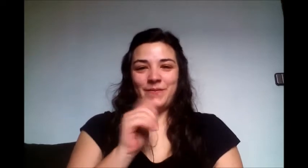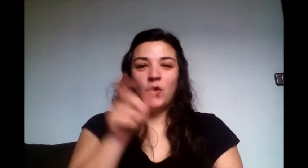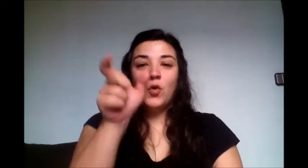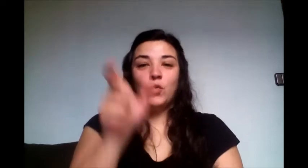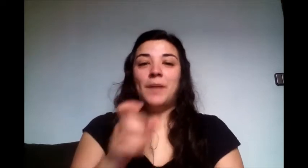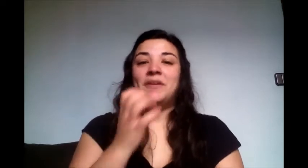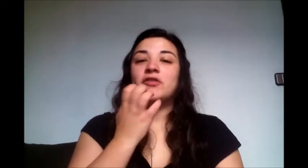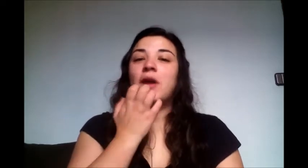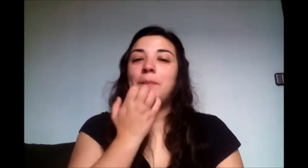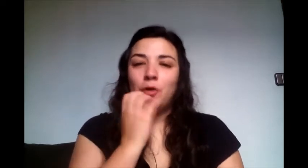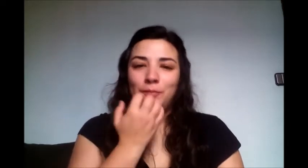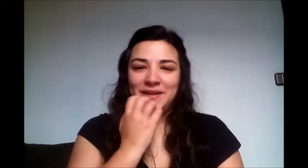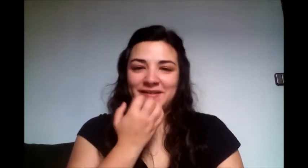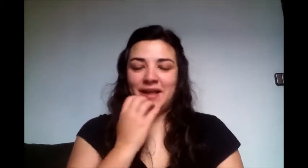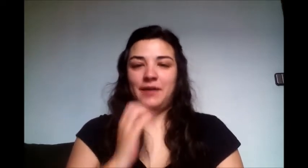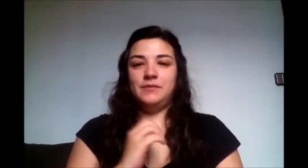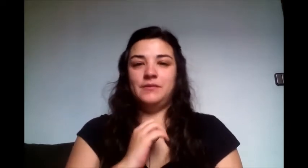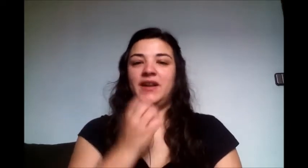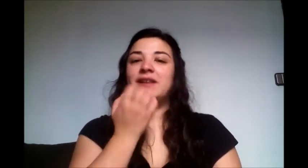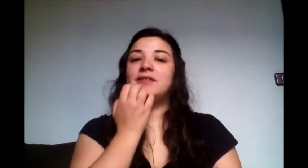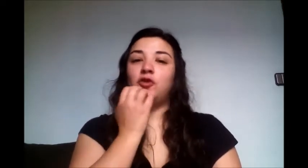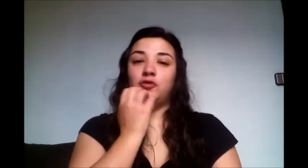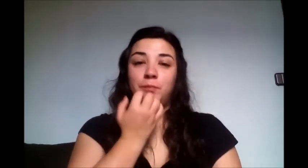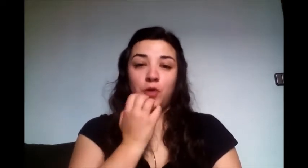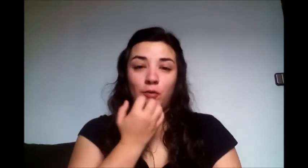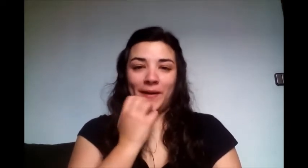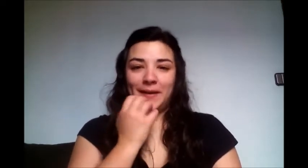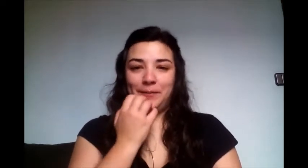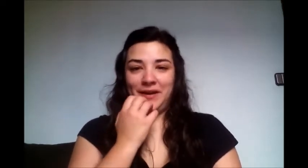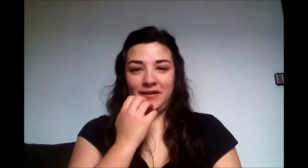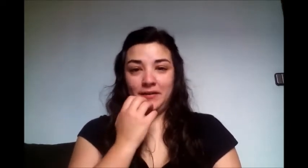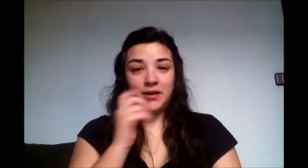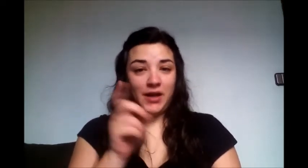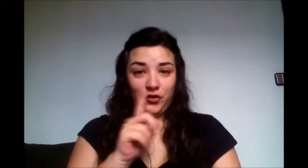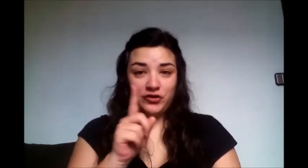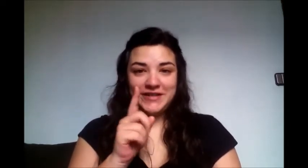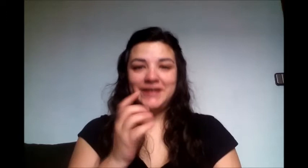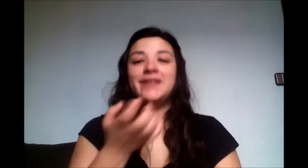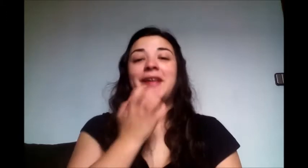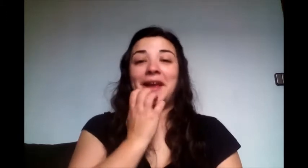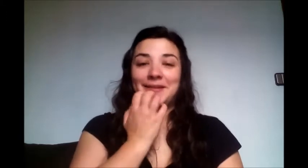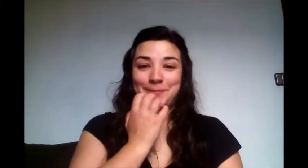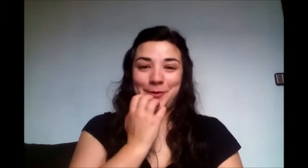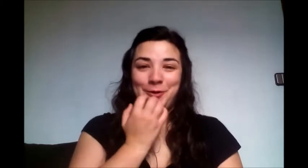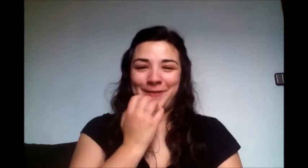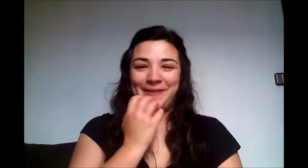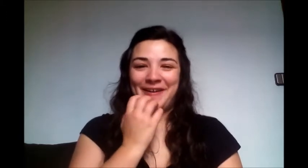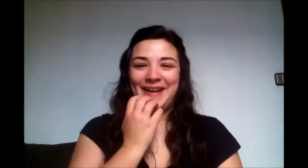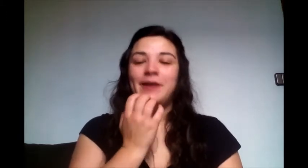Una persona bromista. Esto es broma también. Que no chiste. Es broma, ¿vale?